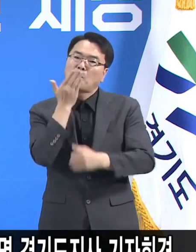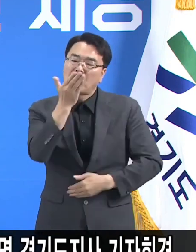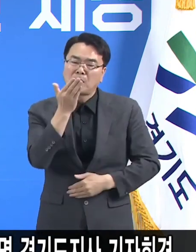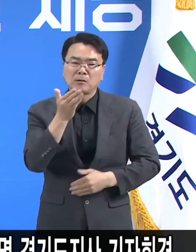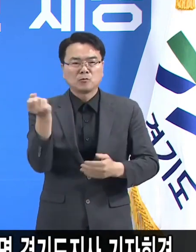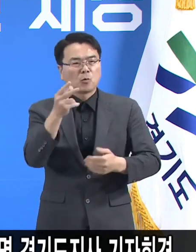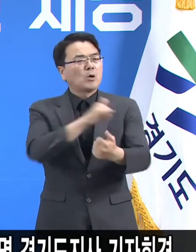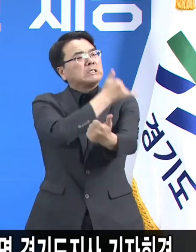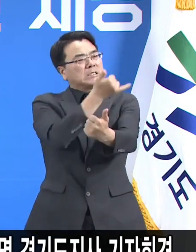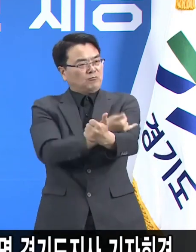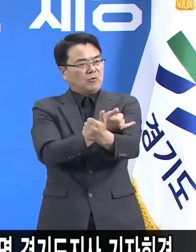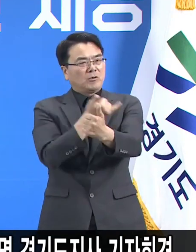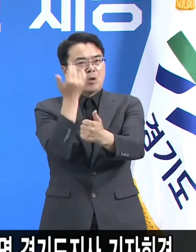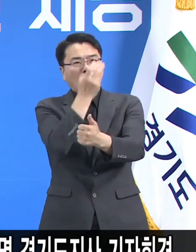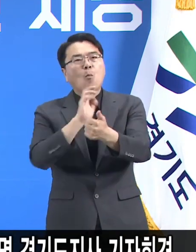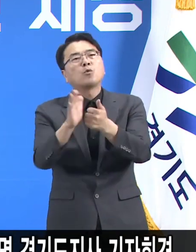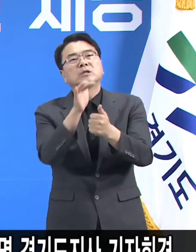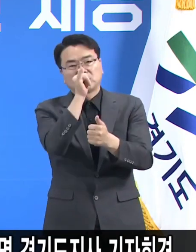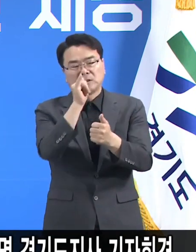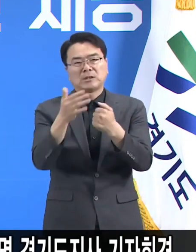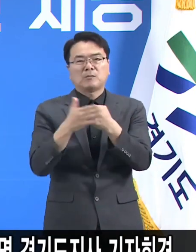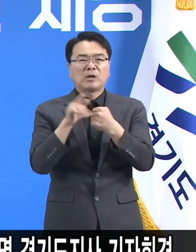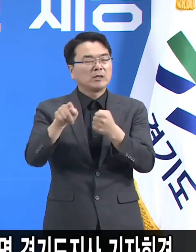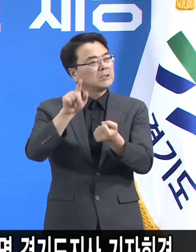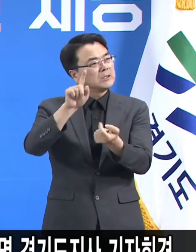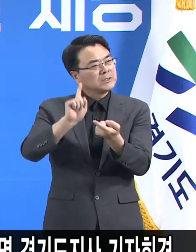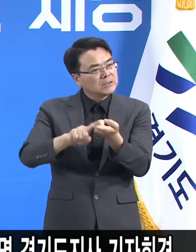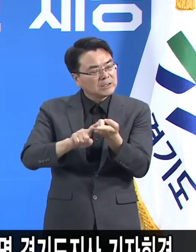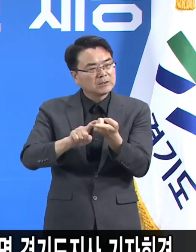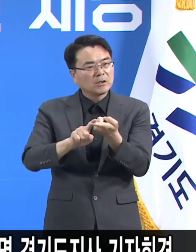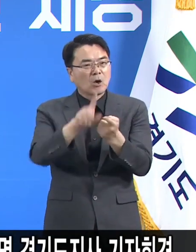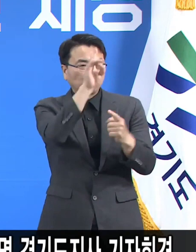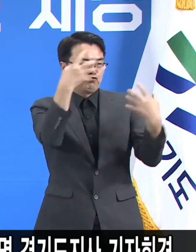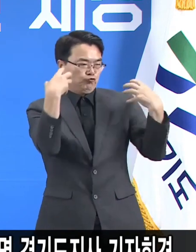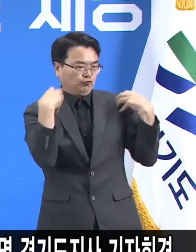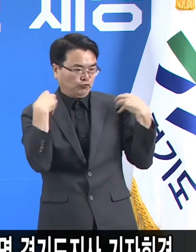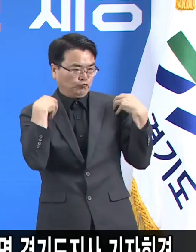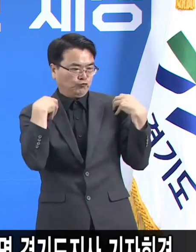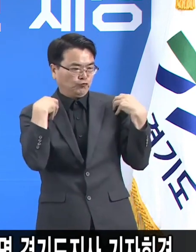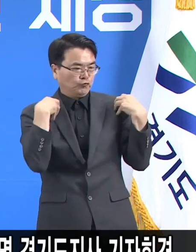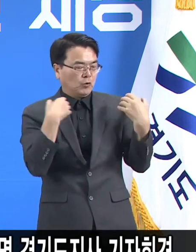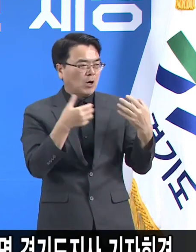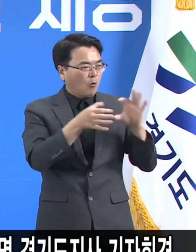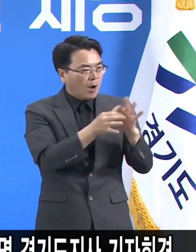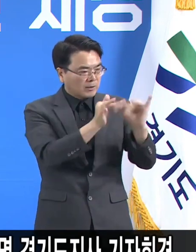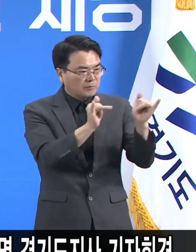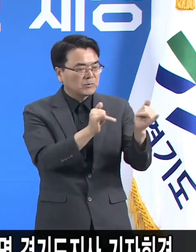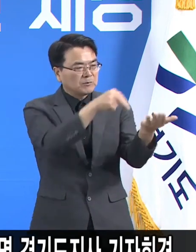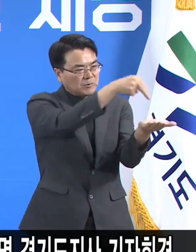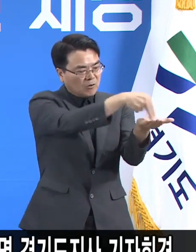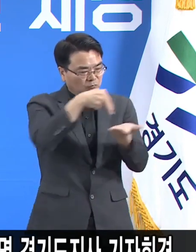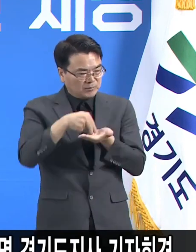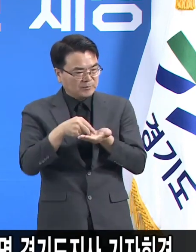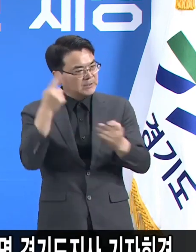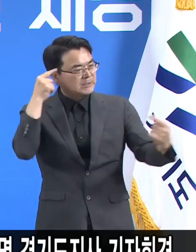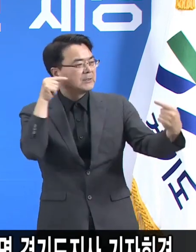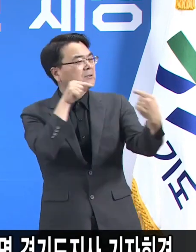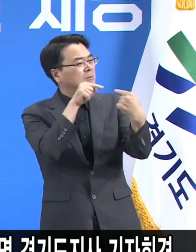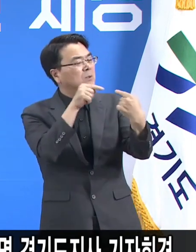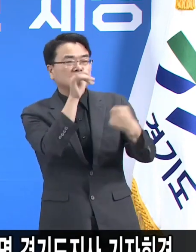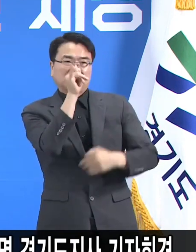인권보장 차원에서도 도움이 돼서 이 부분에 대해서는 중앙 방역 관계자 여러분들도 많이 공감하셨습니다.